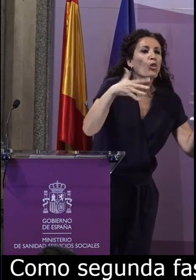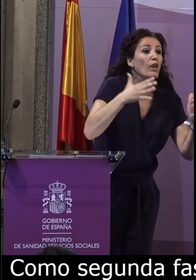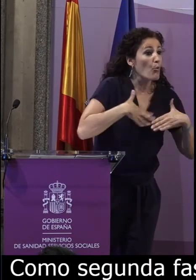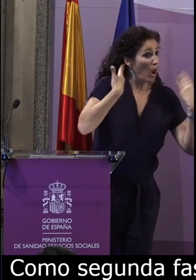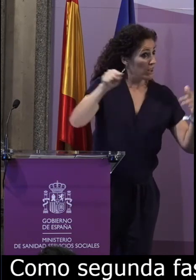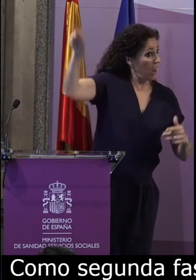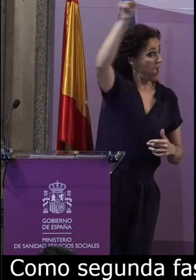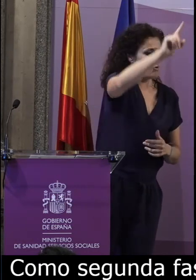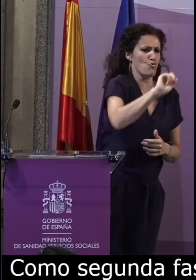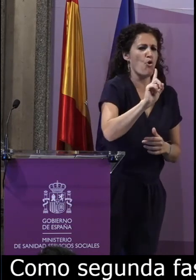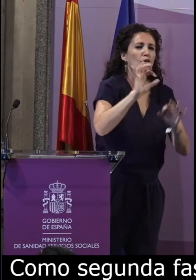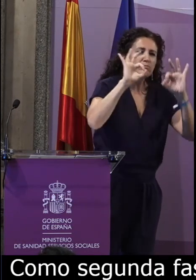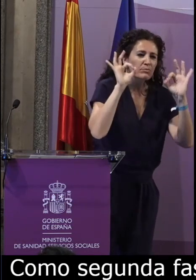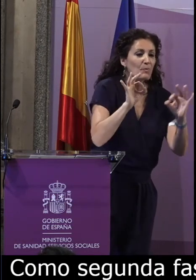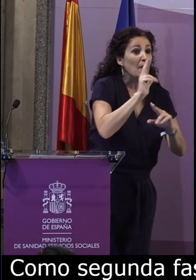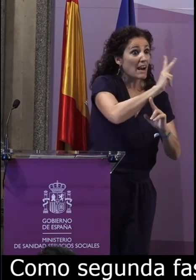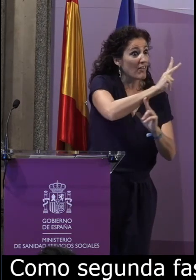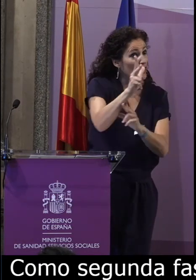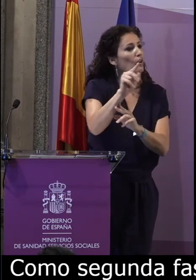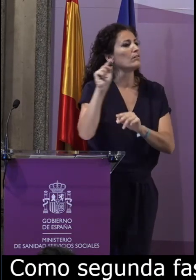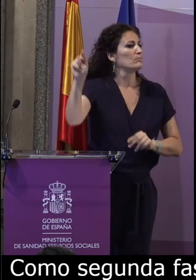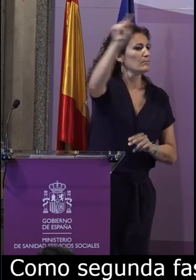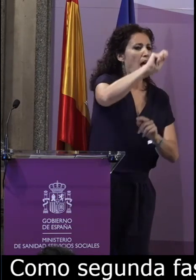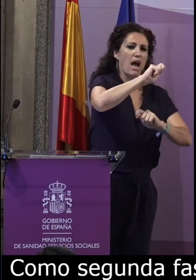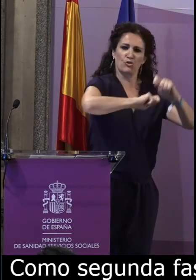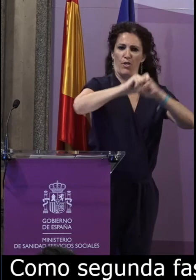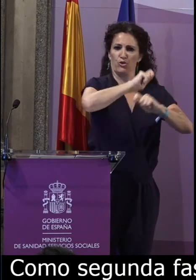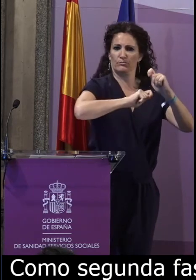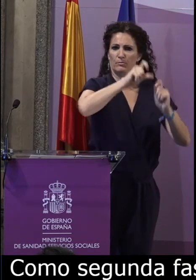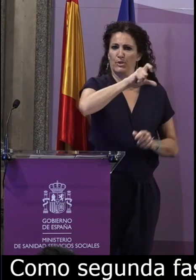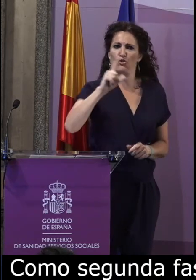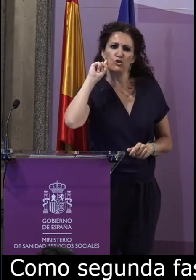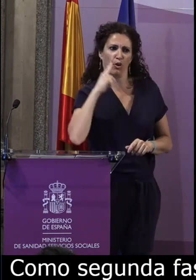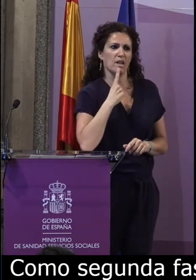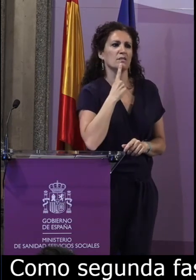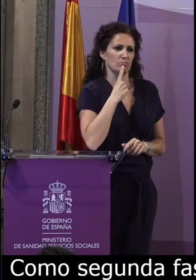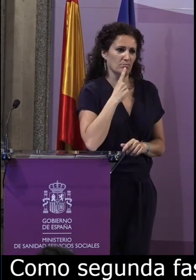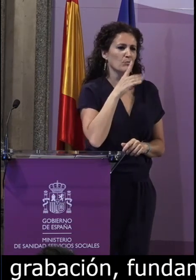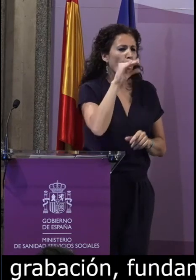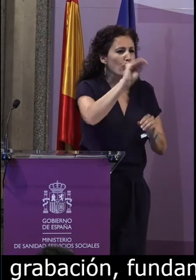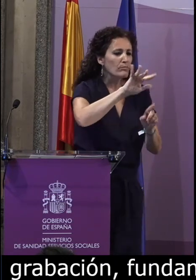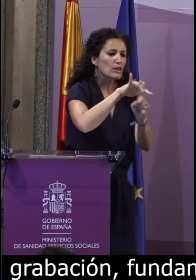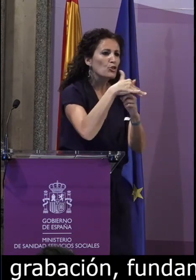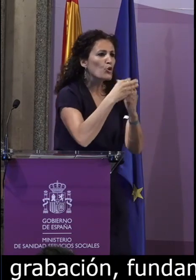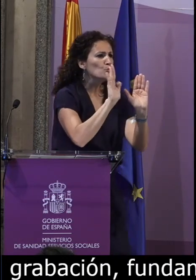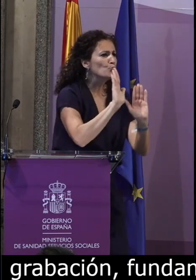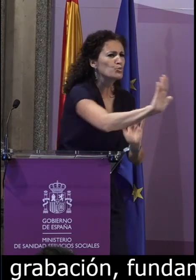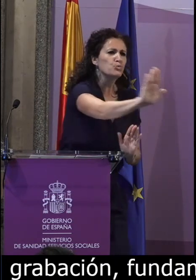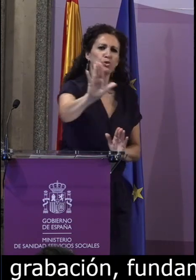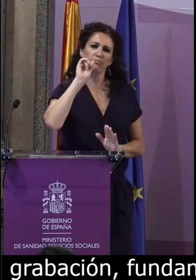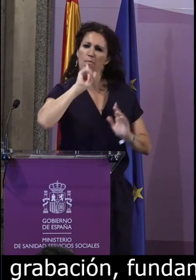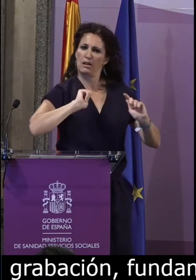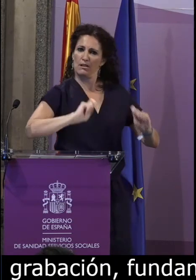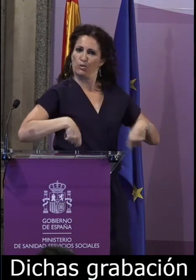fundamental para crear este corpus. Dichas grabaciones se realizan en los locales de las asociaciones de